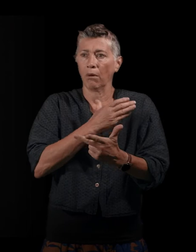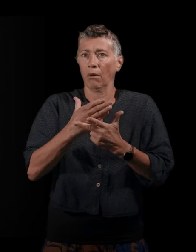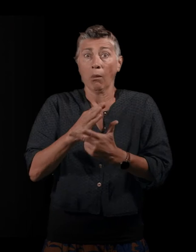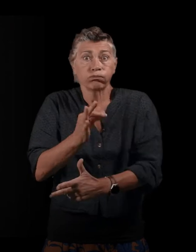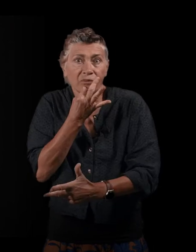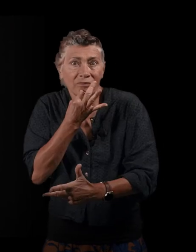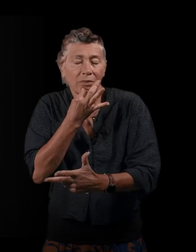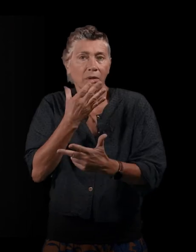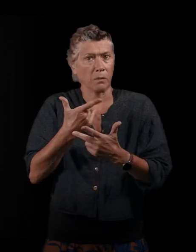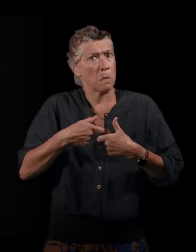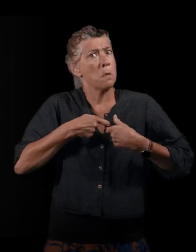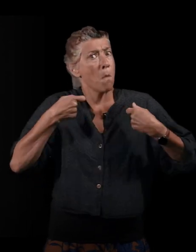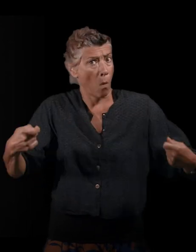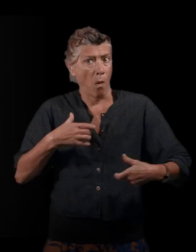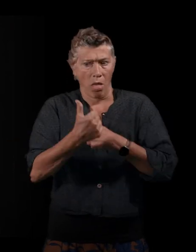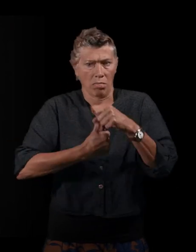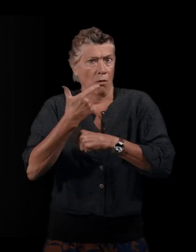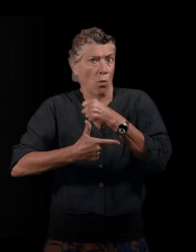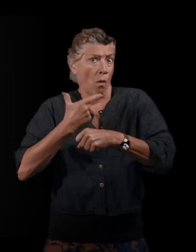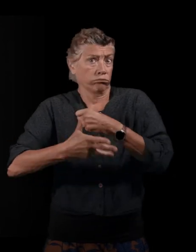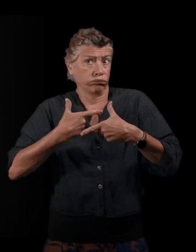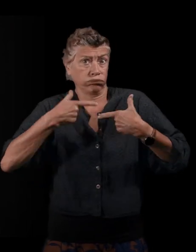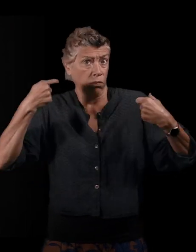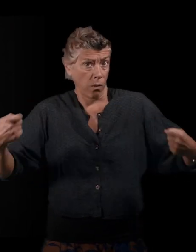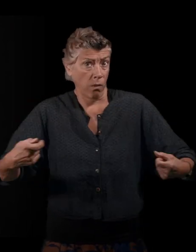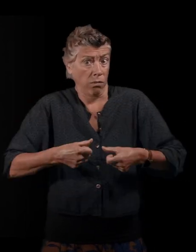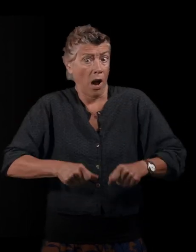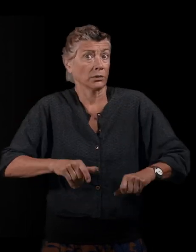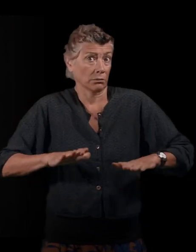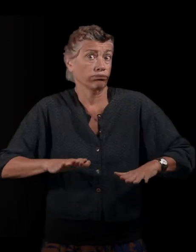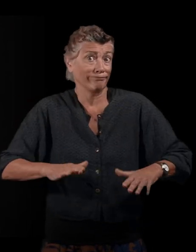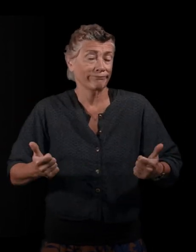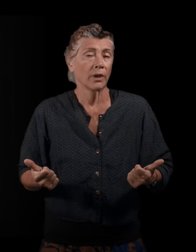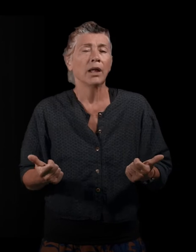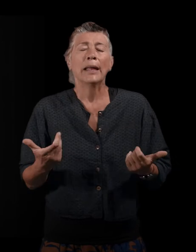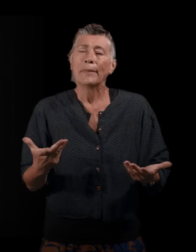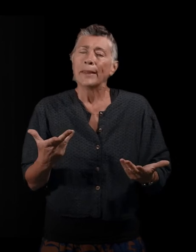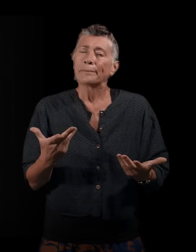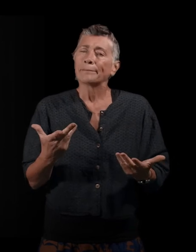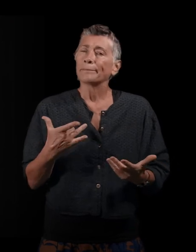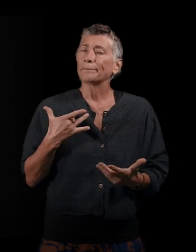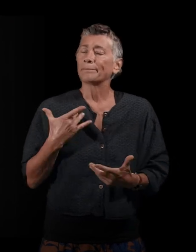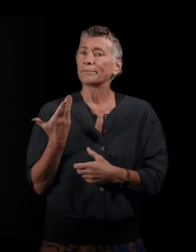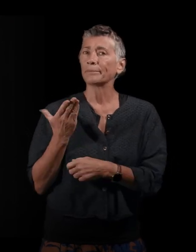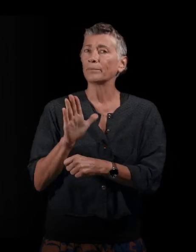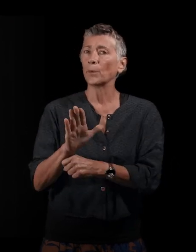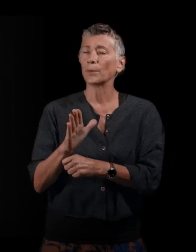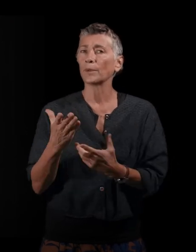Comme c'est très long, ça dure des années, il se passe beaucoup de choses. Mais en même temps, ce qui m'intéressait, c'était de montrer à quel point, justement, les politiques